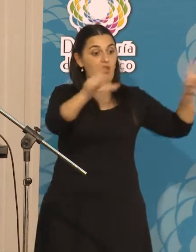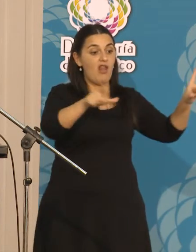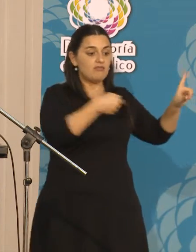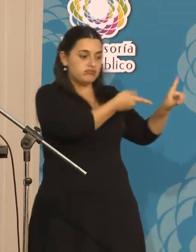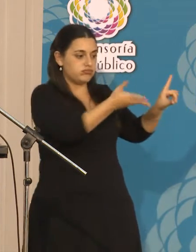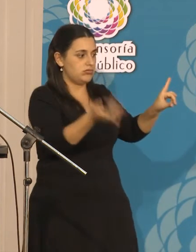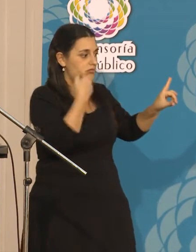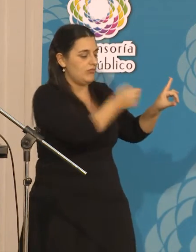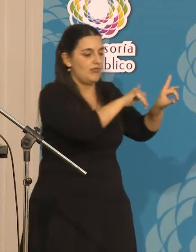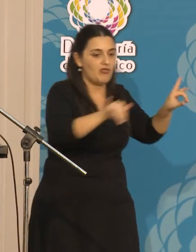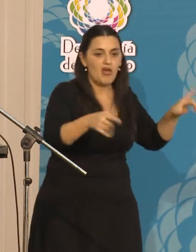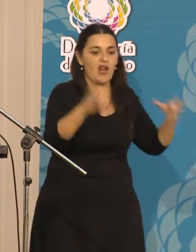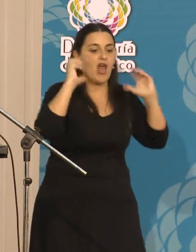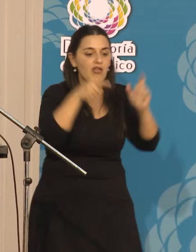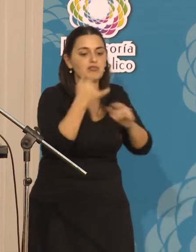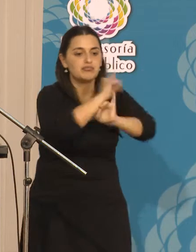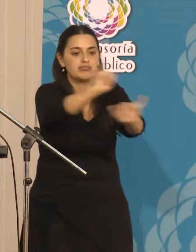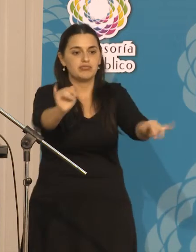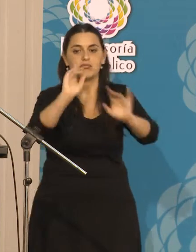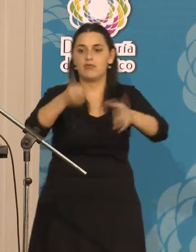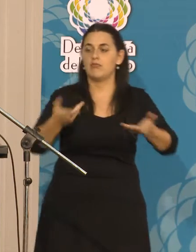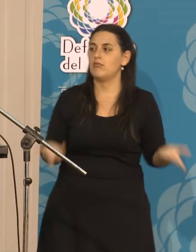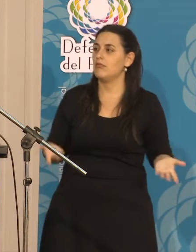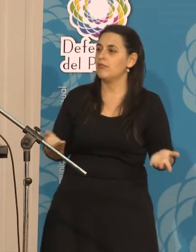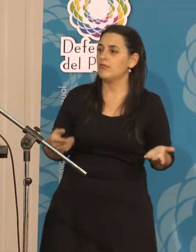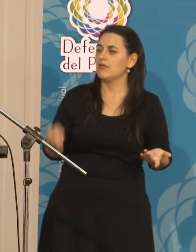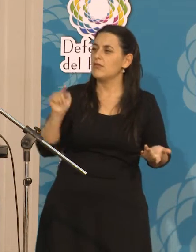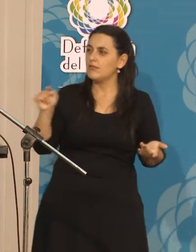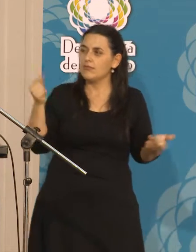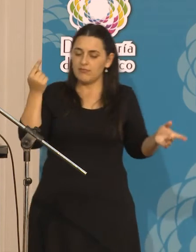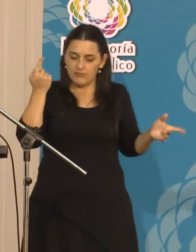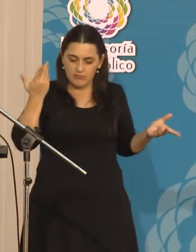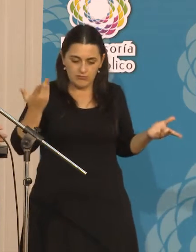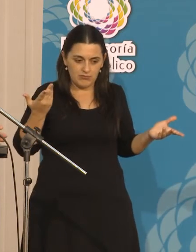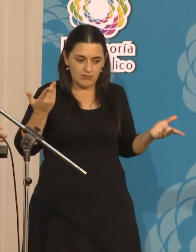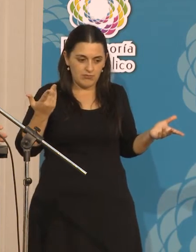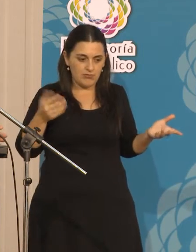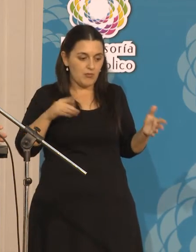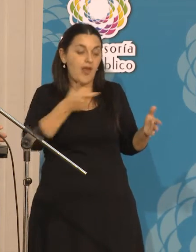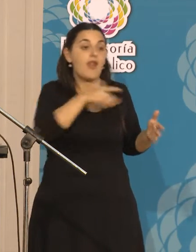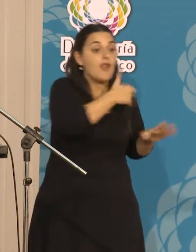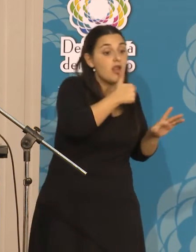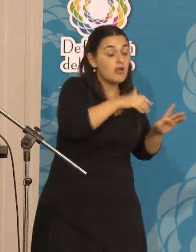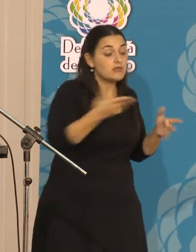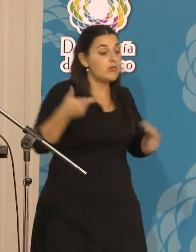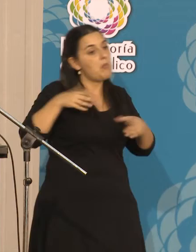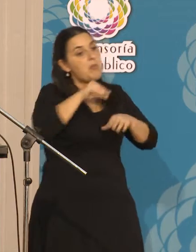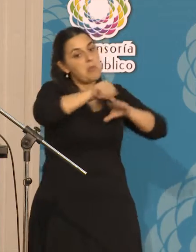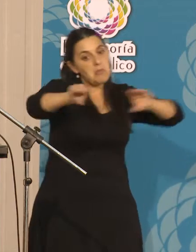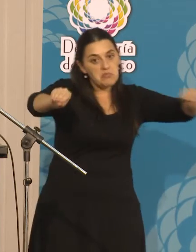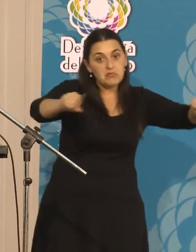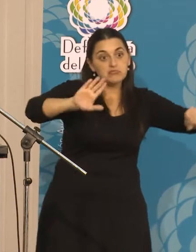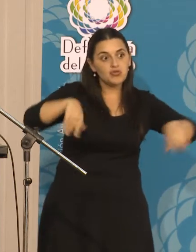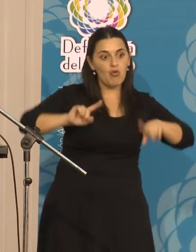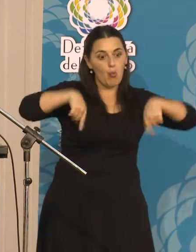por gestiones seguramente de los funcionarios se volvió a recursar el río. A los pocos